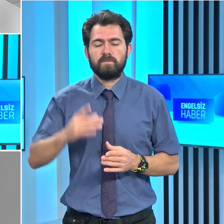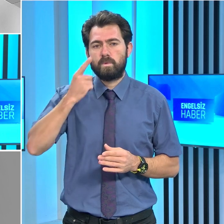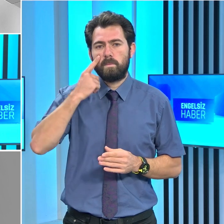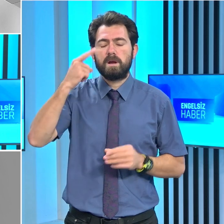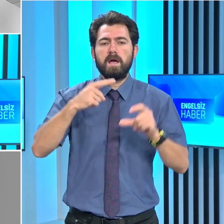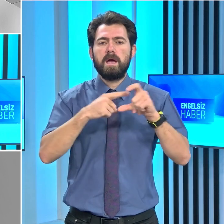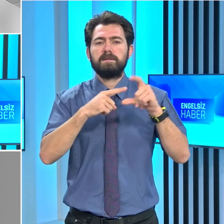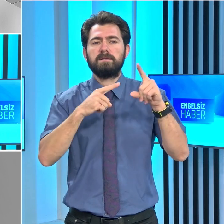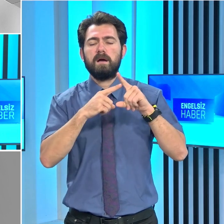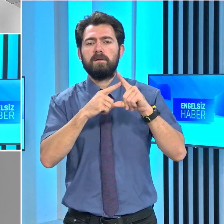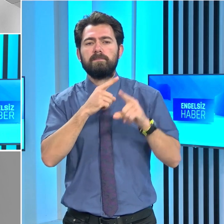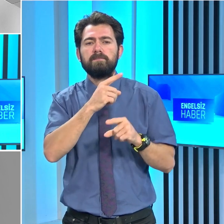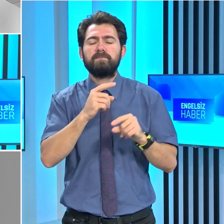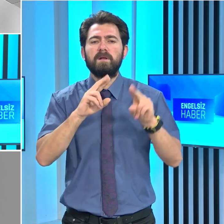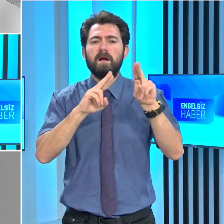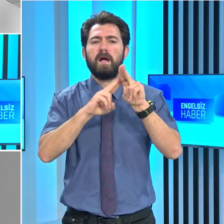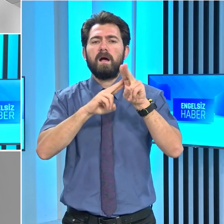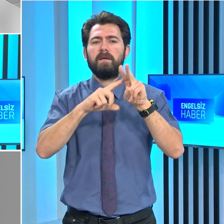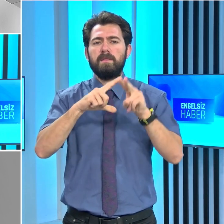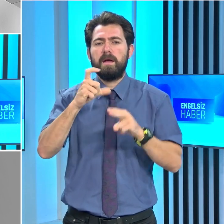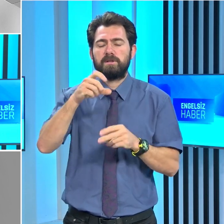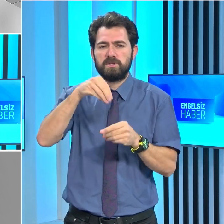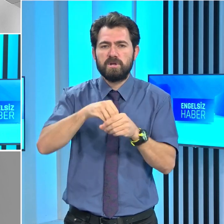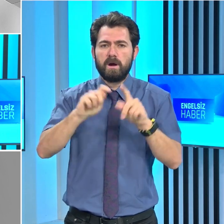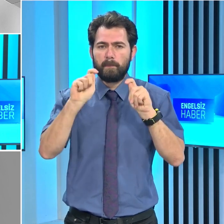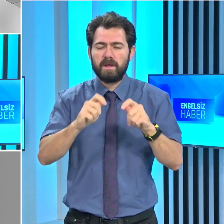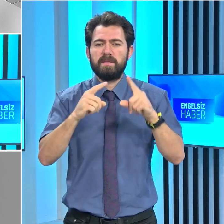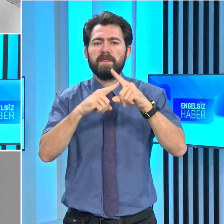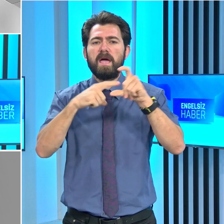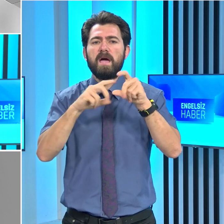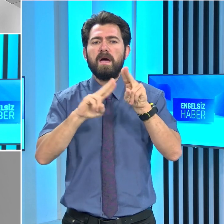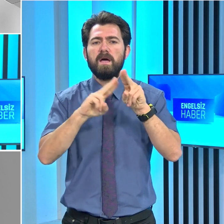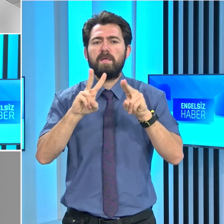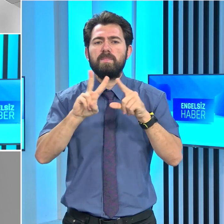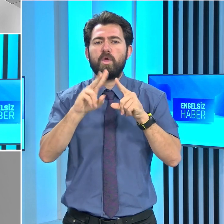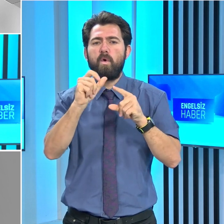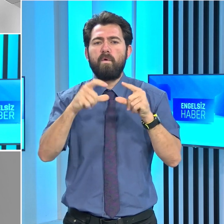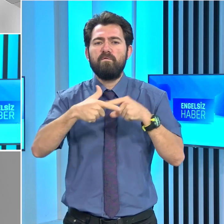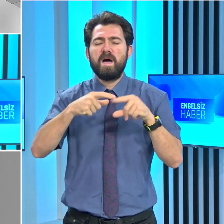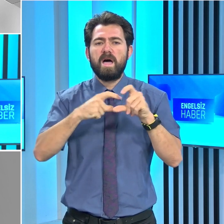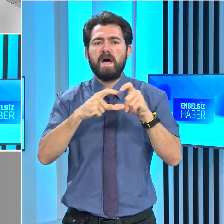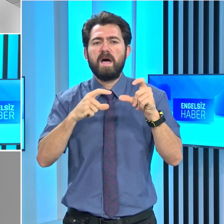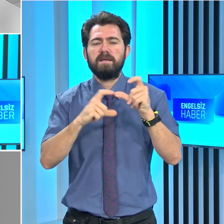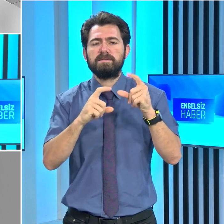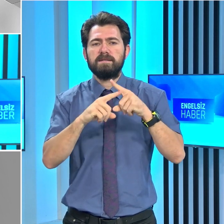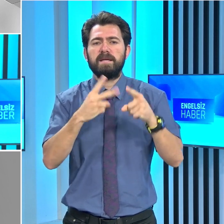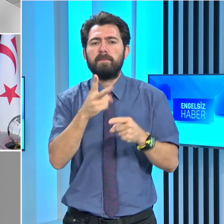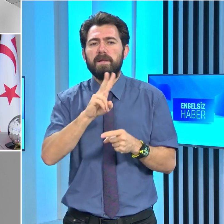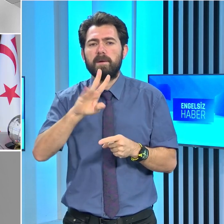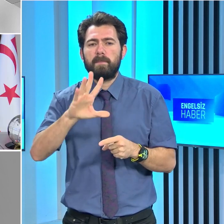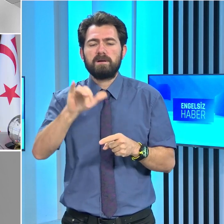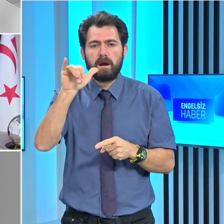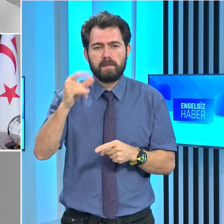Cumhurbaşkanı Ersin Tatar, Kuzey Kıbrıs Türk Cumhuriyeti'nde yapılacak Teknofest 2025 ile ilgili açıklama yaptı.